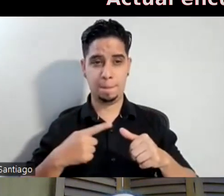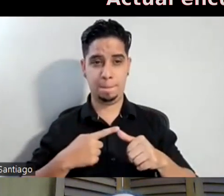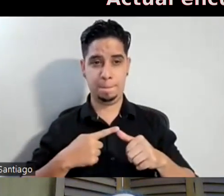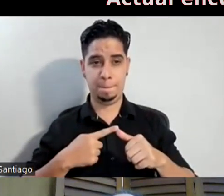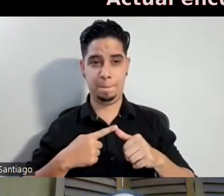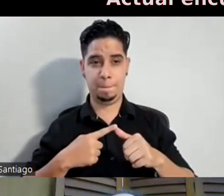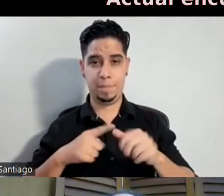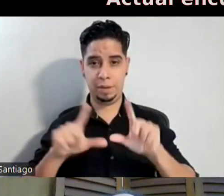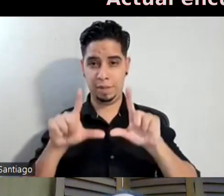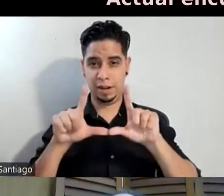crédito?